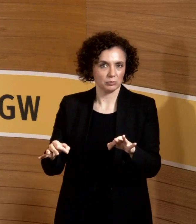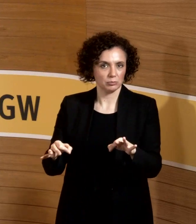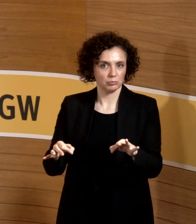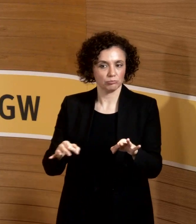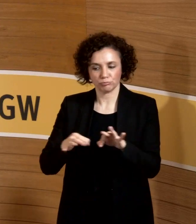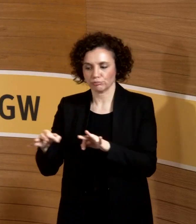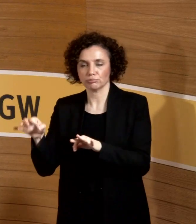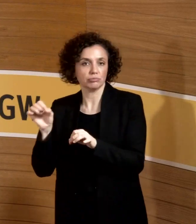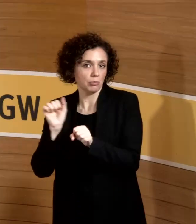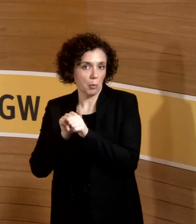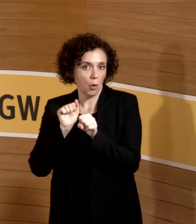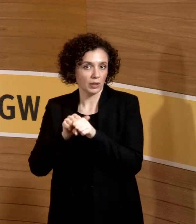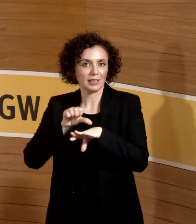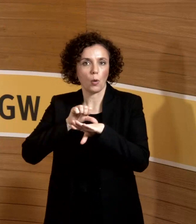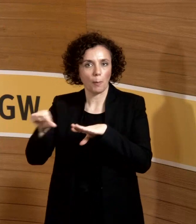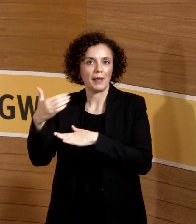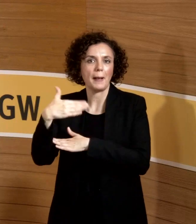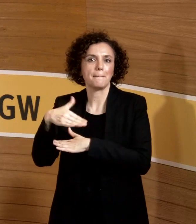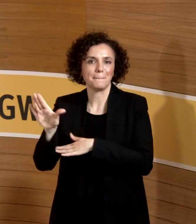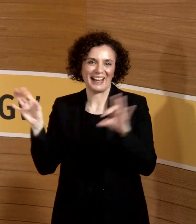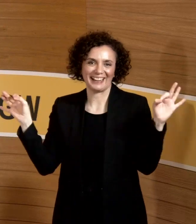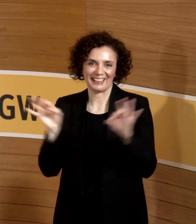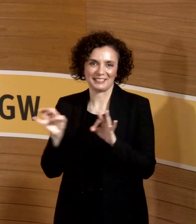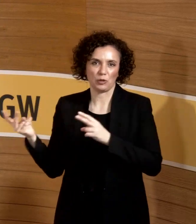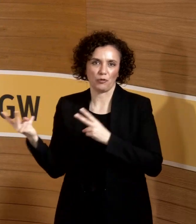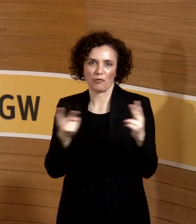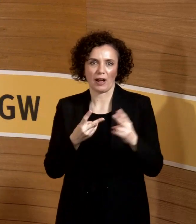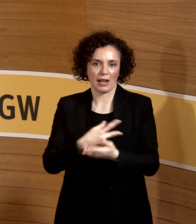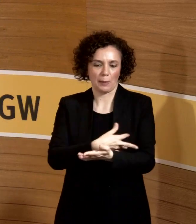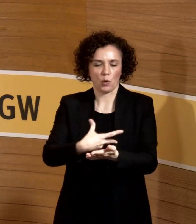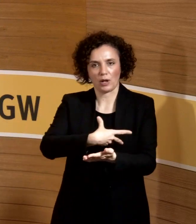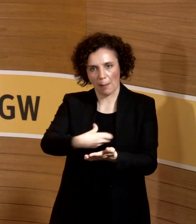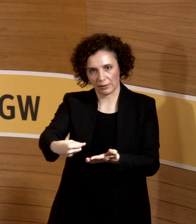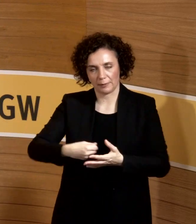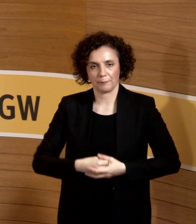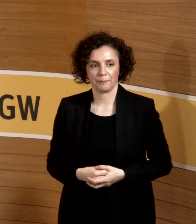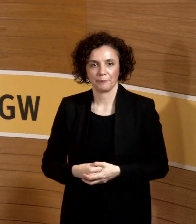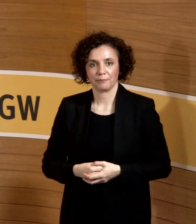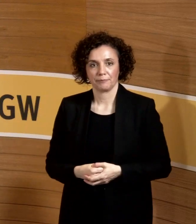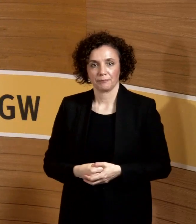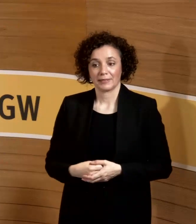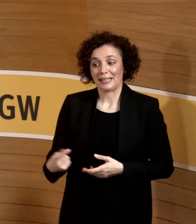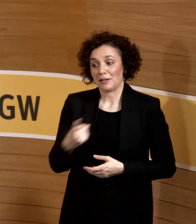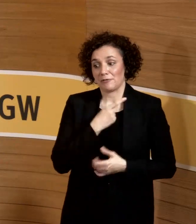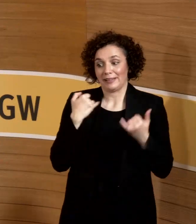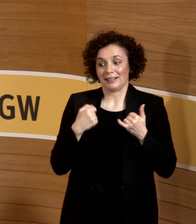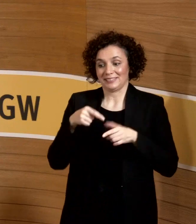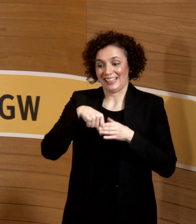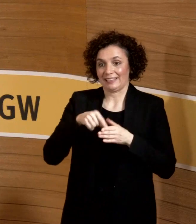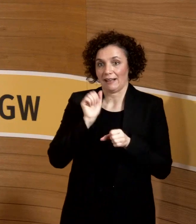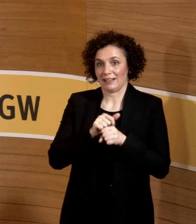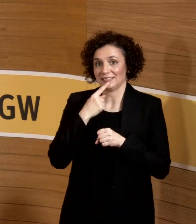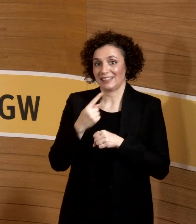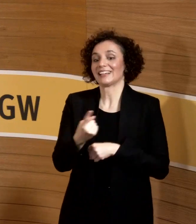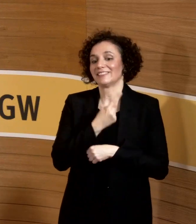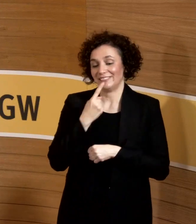als das Blutabnehmen. Insofern unter uns, wir erlauben es weiter. Kein Richter